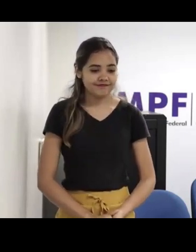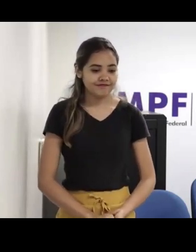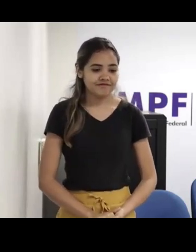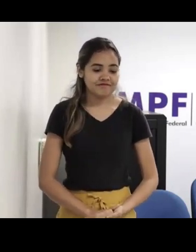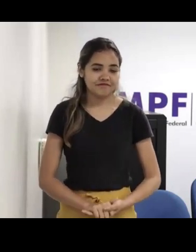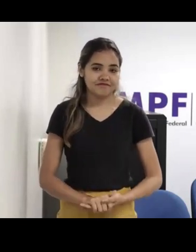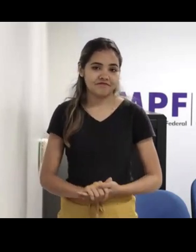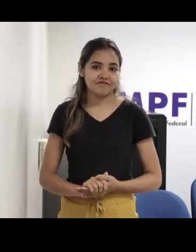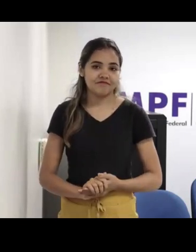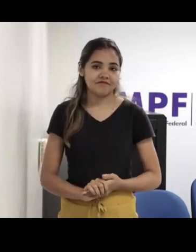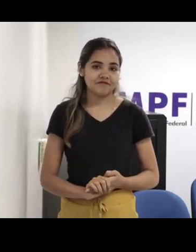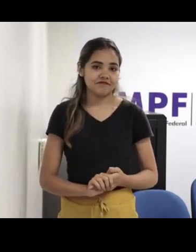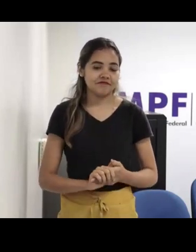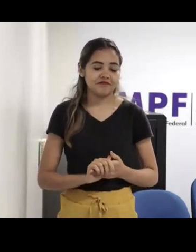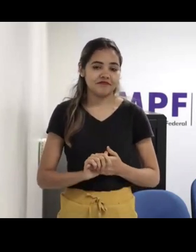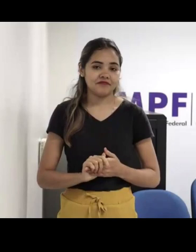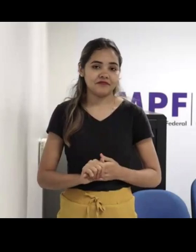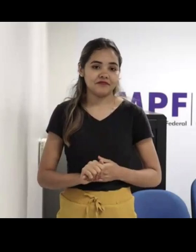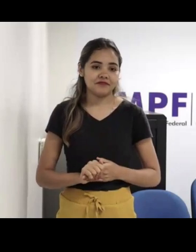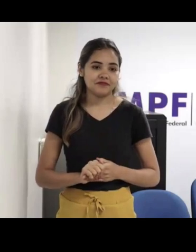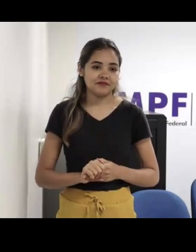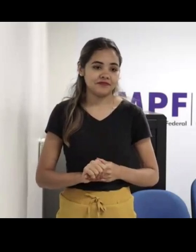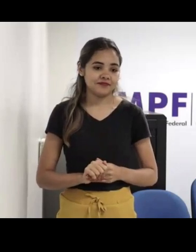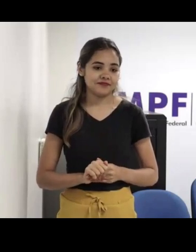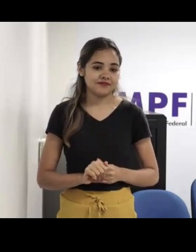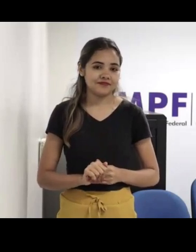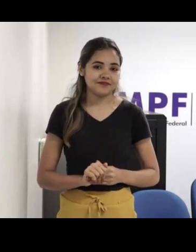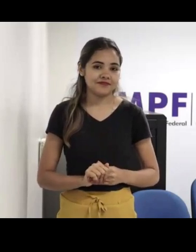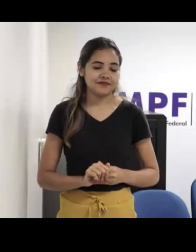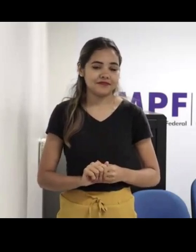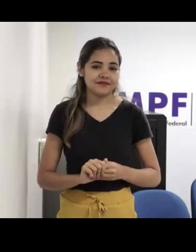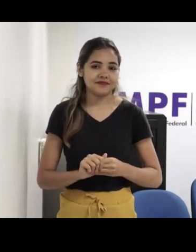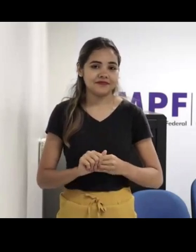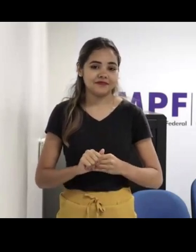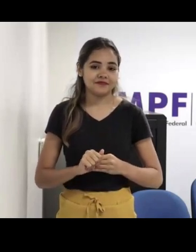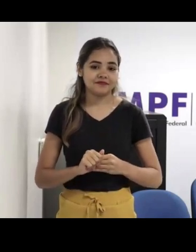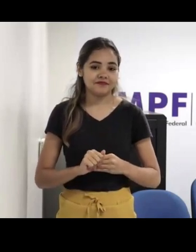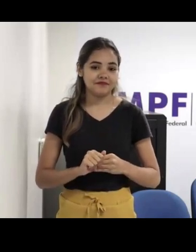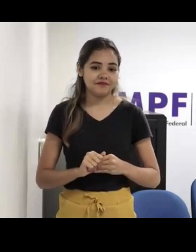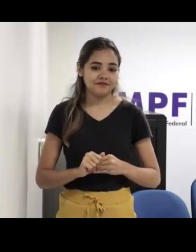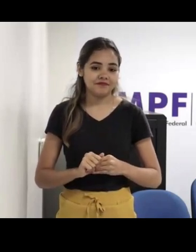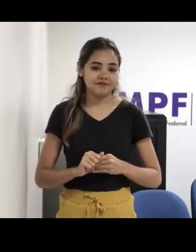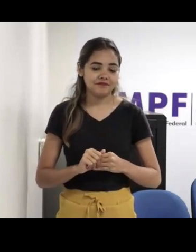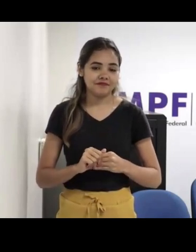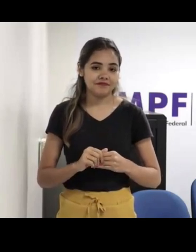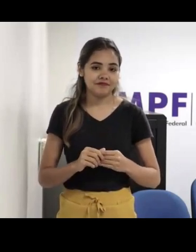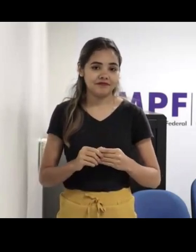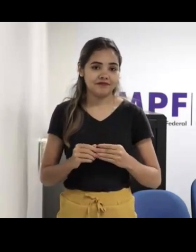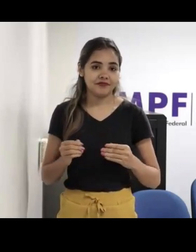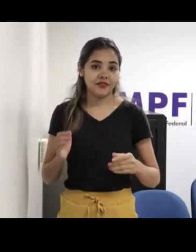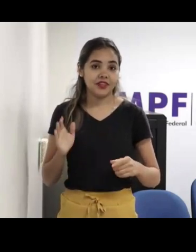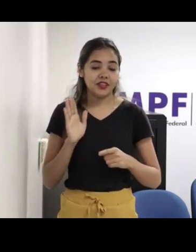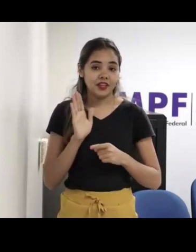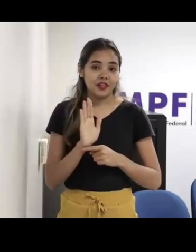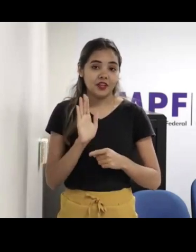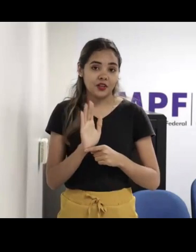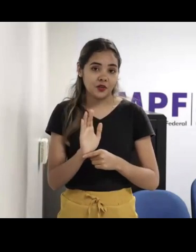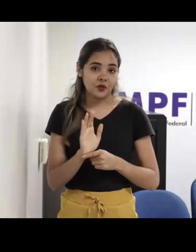ano de 2023. Eu tenho pouco tempo de casa e já peguei o projeto em curso,